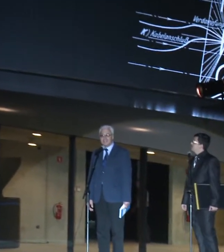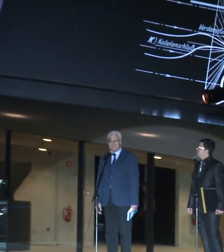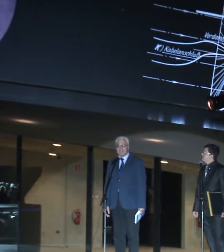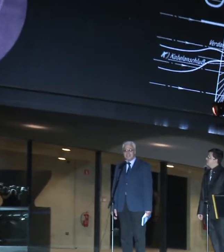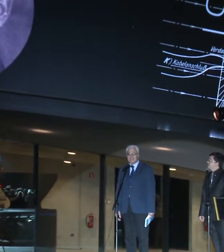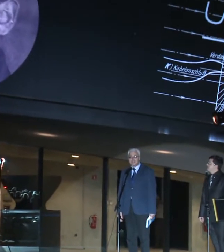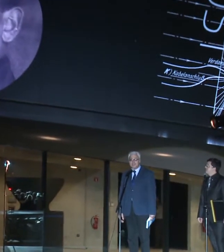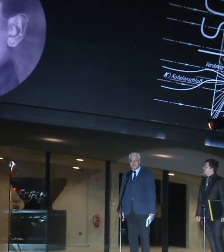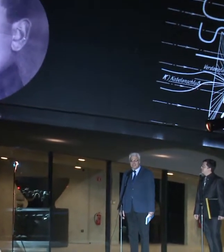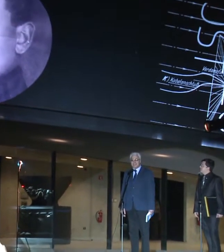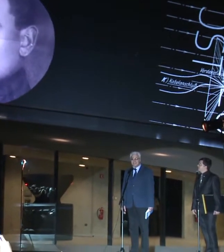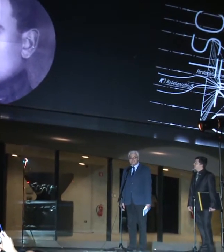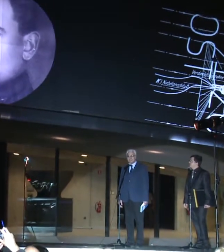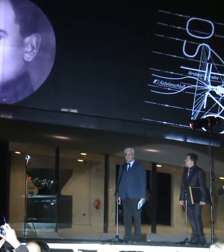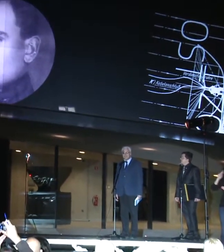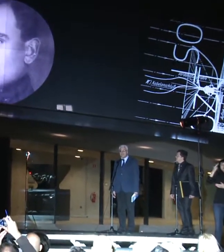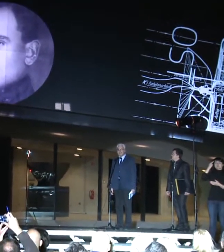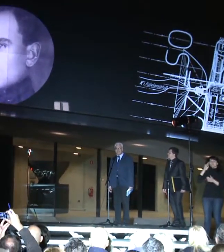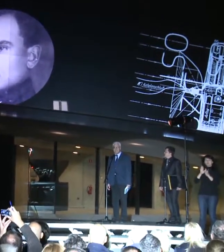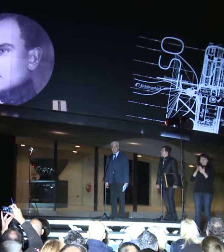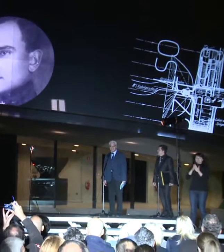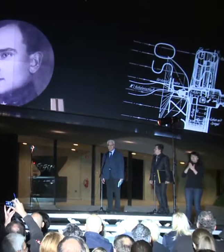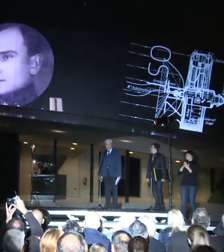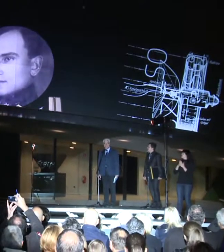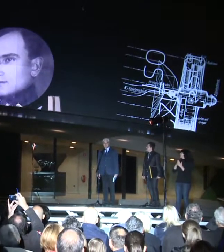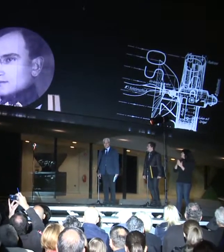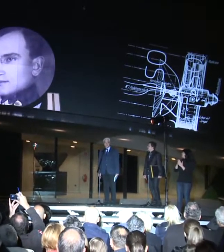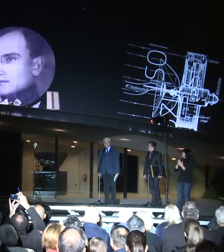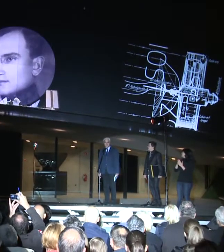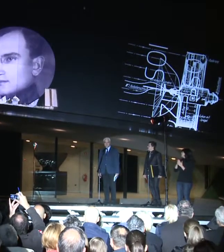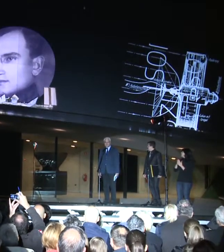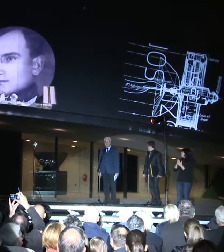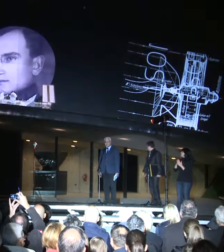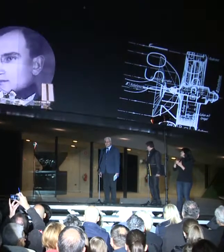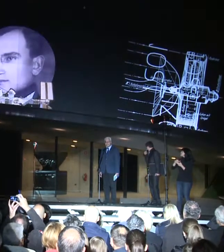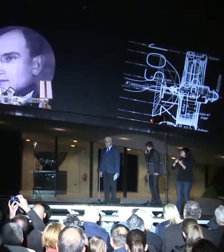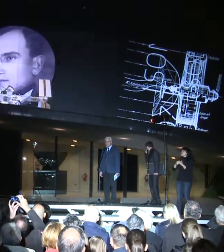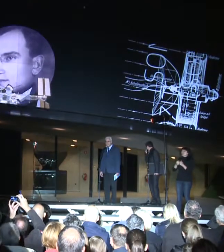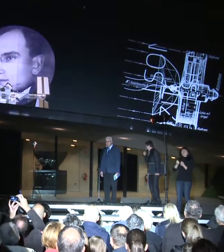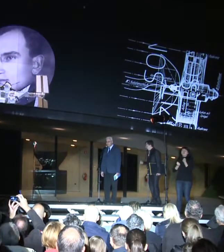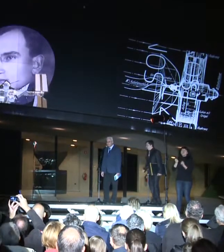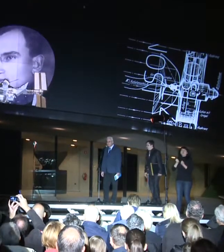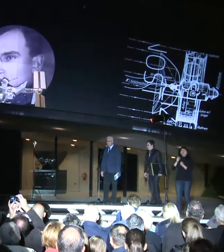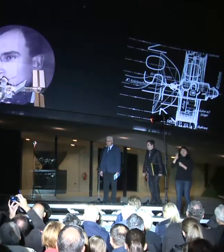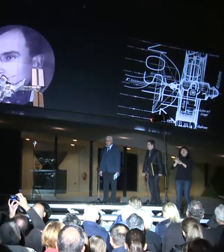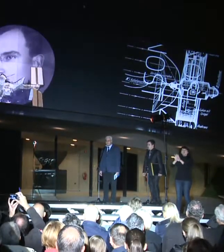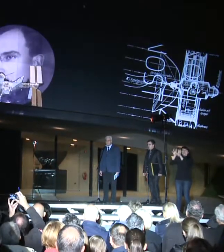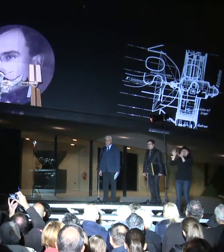Knjiga, katera je bila prevedena na ruski jezik v 30. gadah prošloho veka, to je